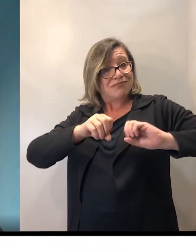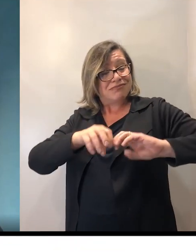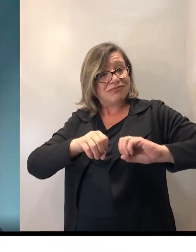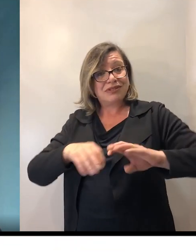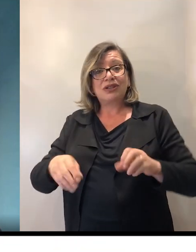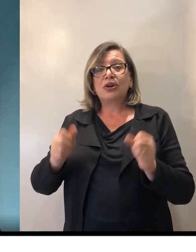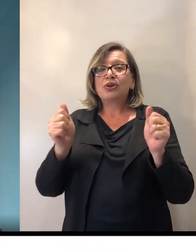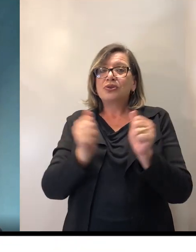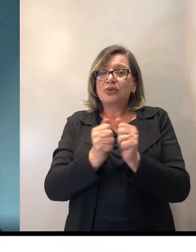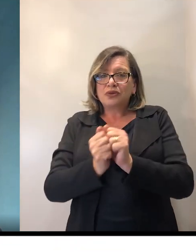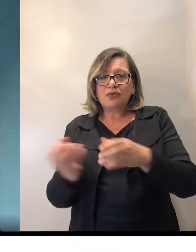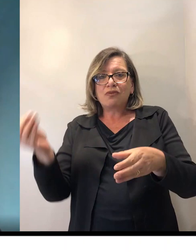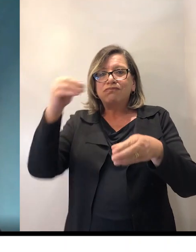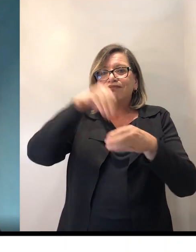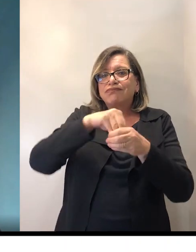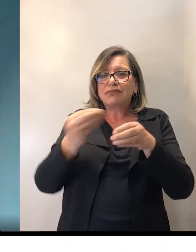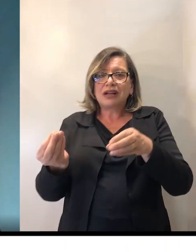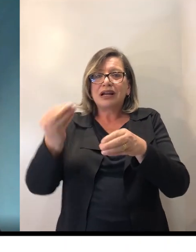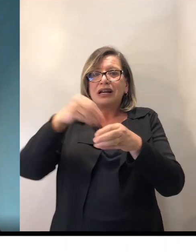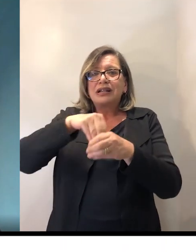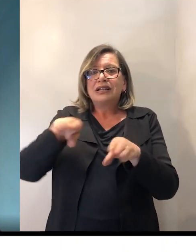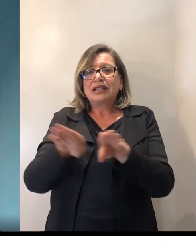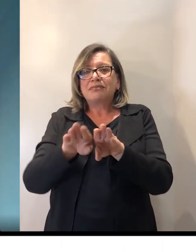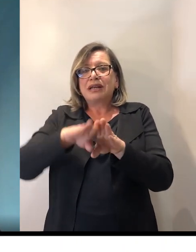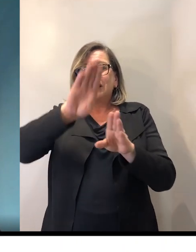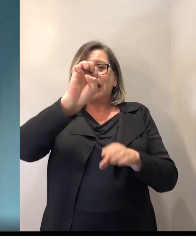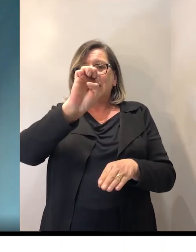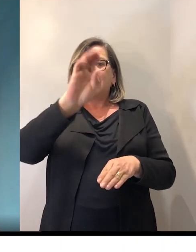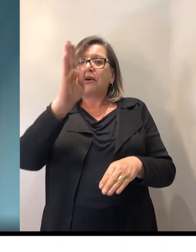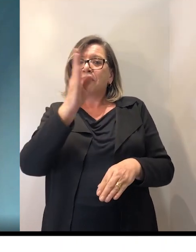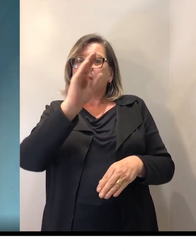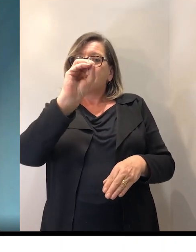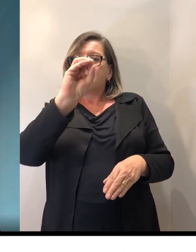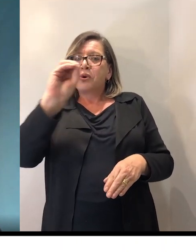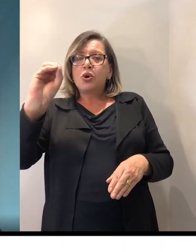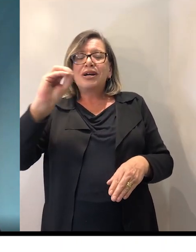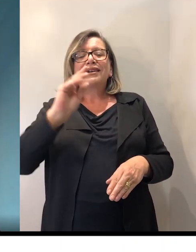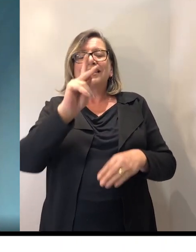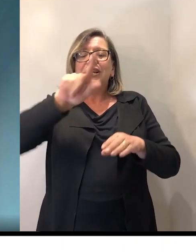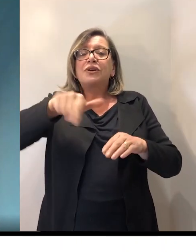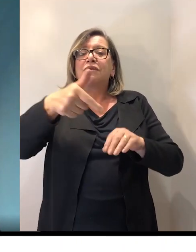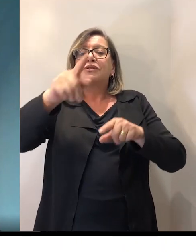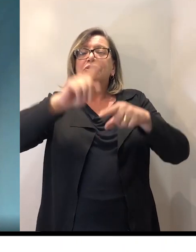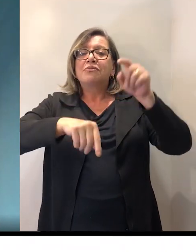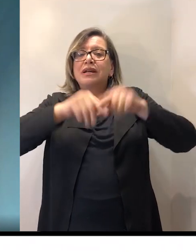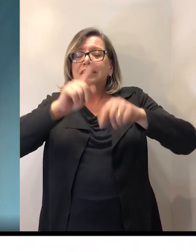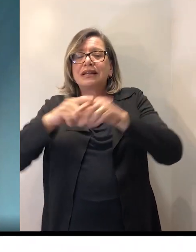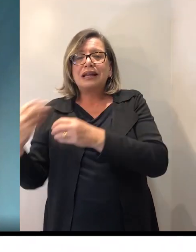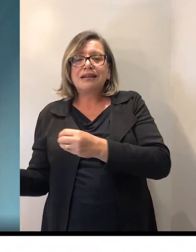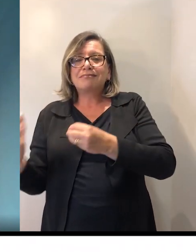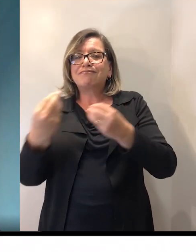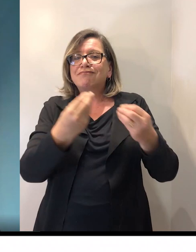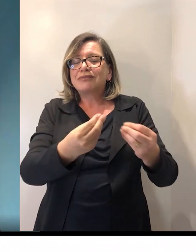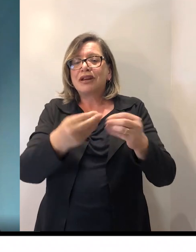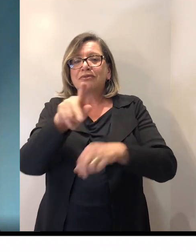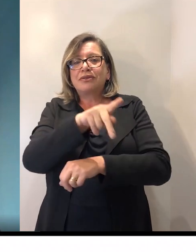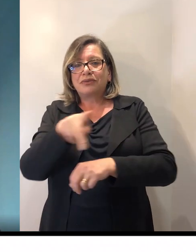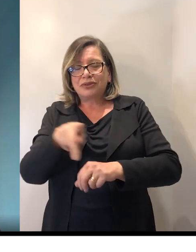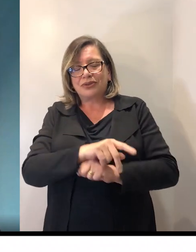outros e mais materiais que são enviados pelos professores. Nesta plataforma, chamada Moodle, de